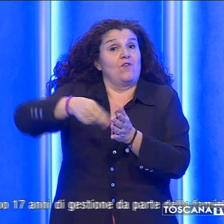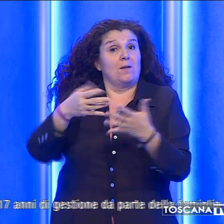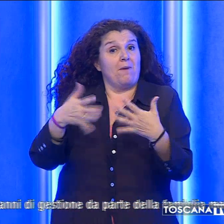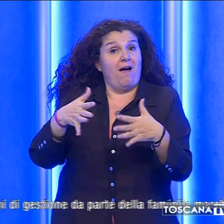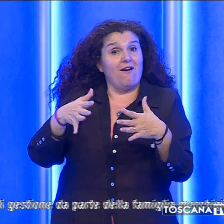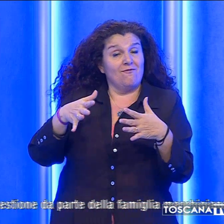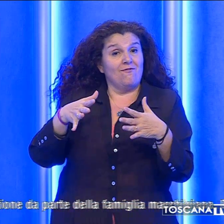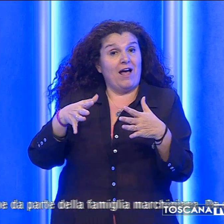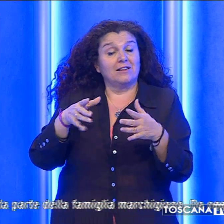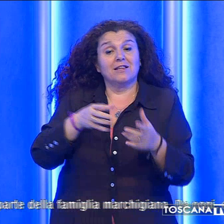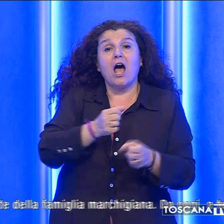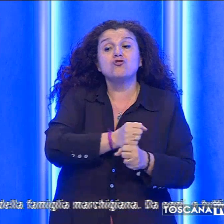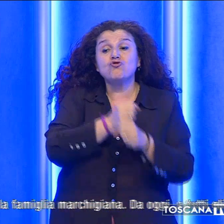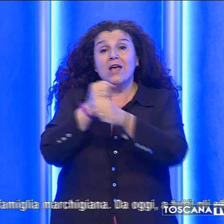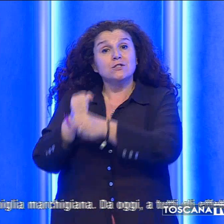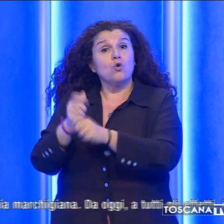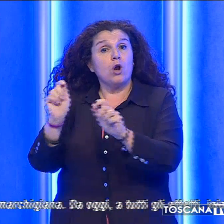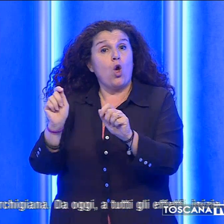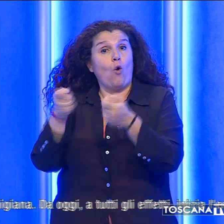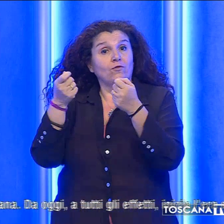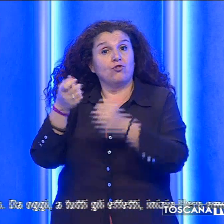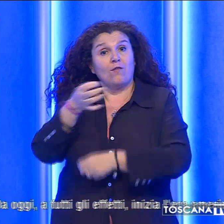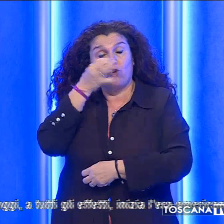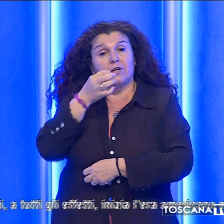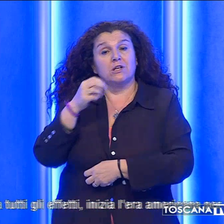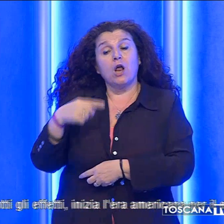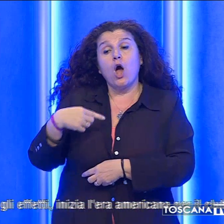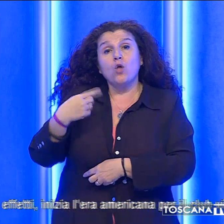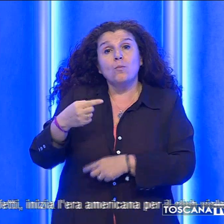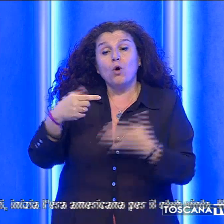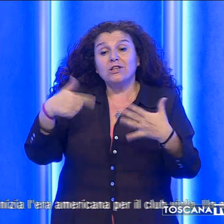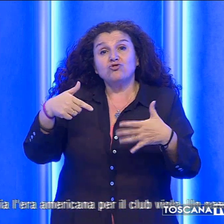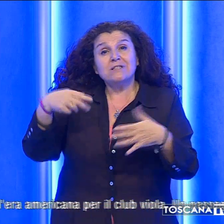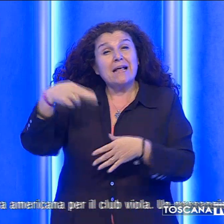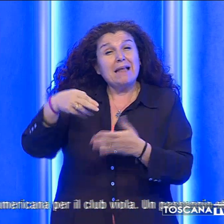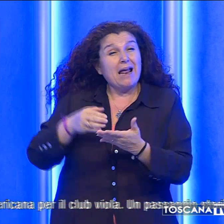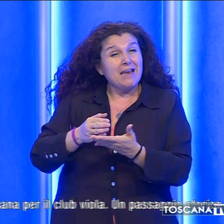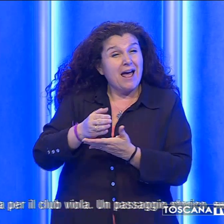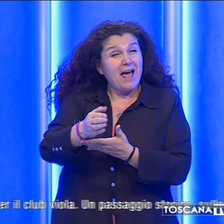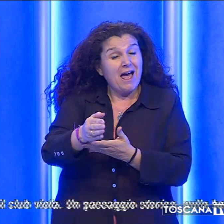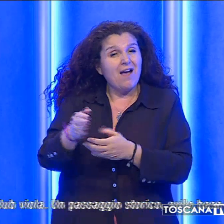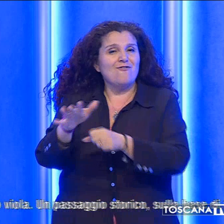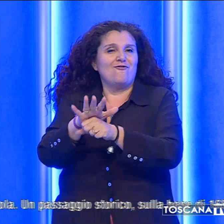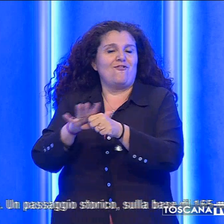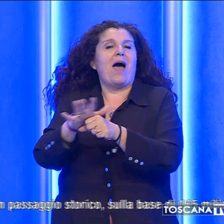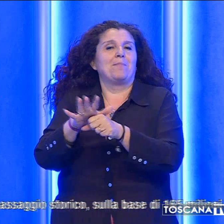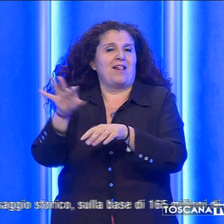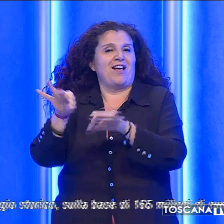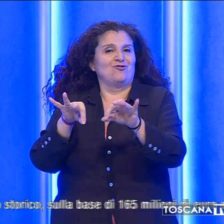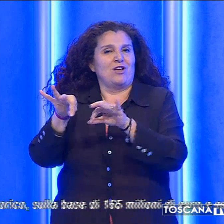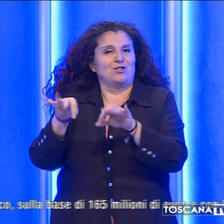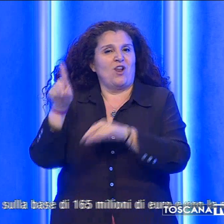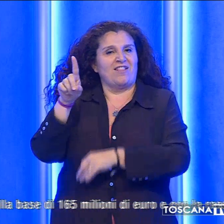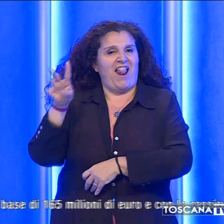cessione ufficiale della Fiorentina dopo 17 anni di gestione da parte della famiglia marchigiana.